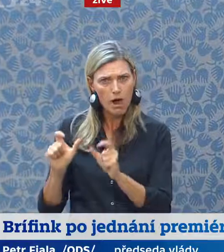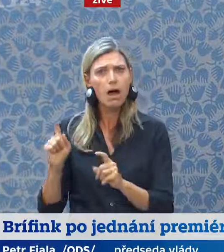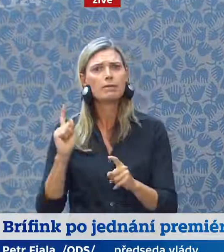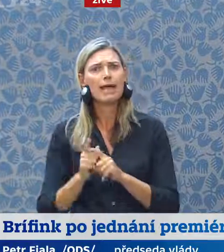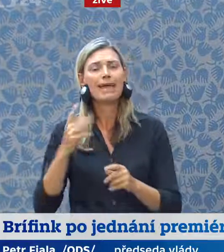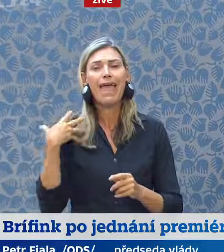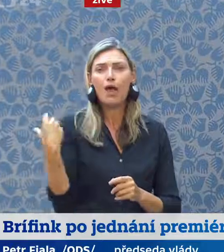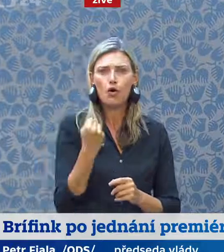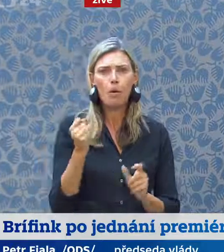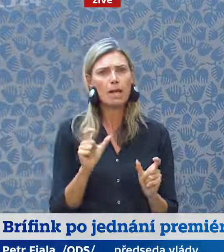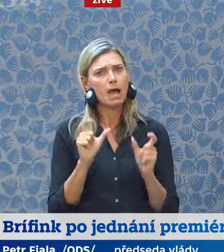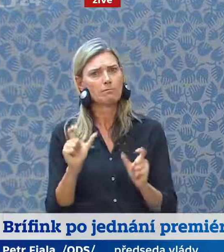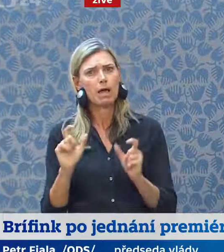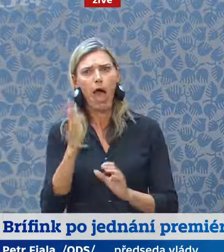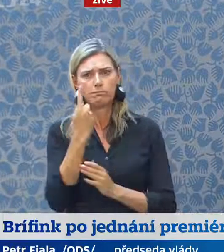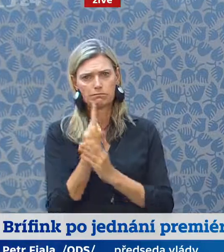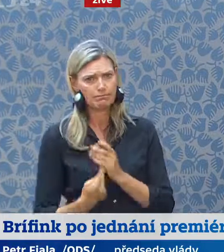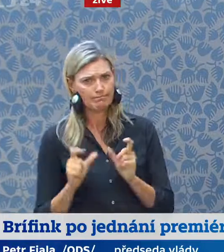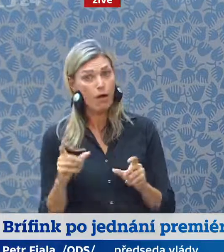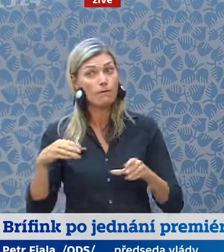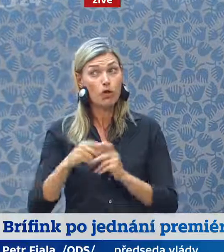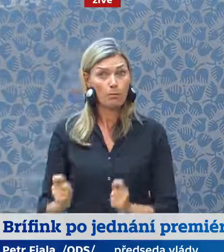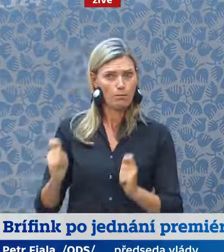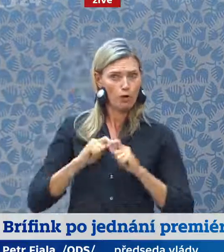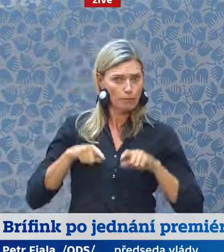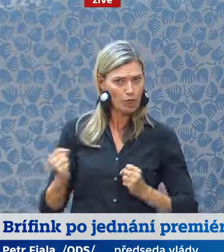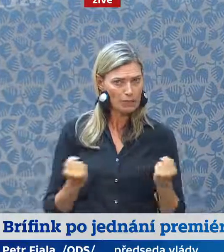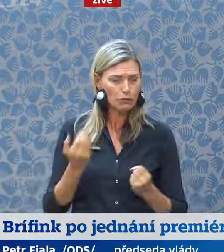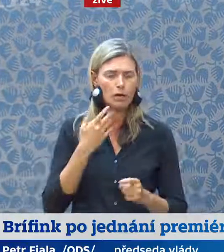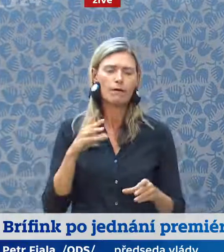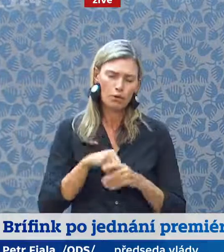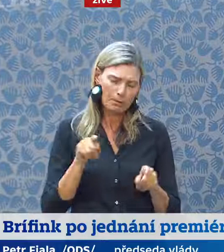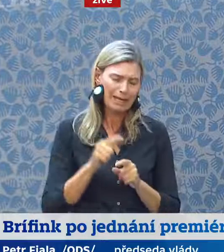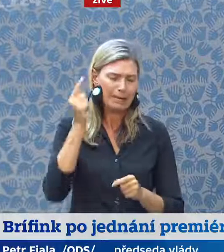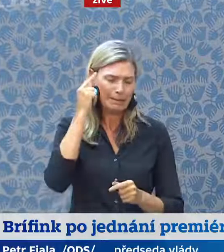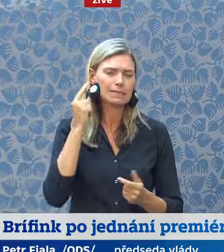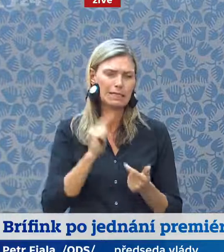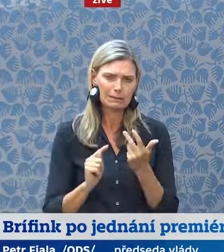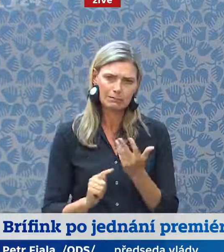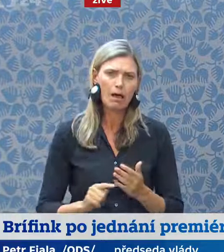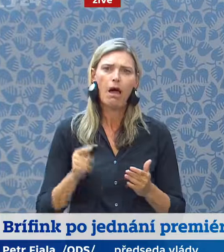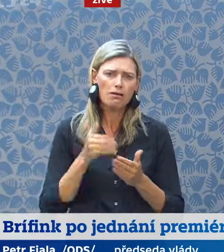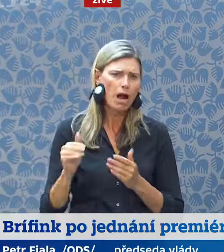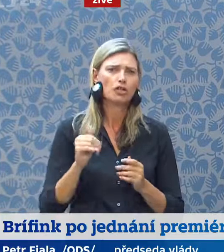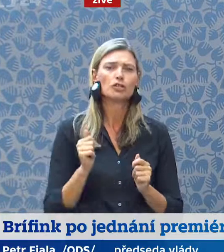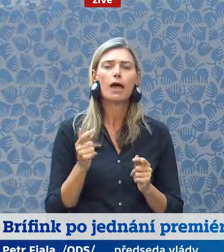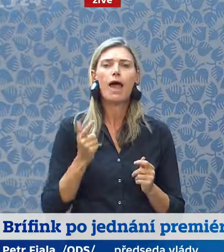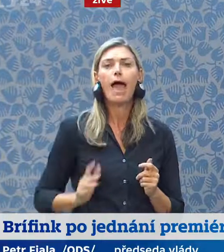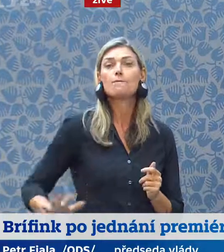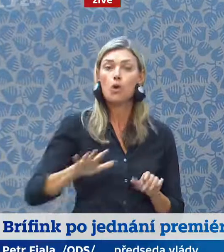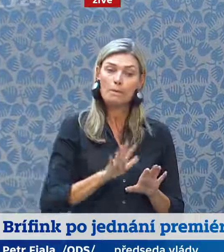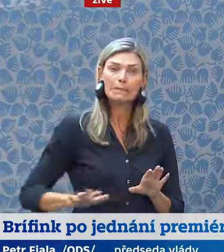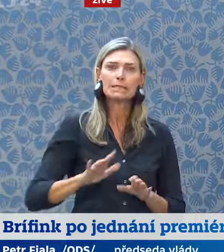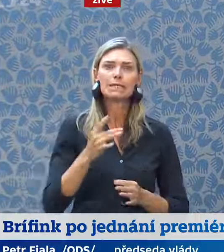evropské ekonomiky, což je ta další priorita Českého předsednictví a odolnosti evropských